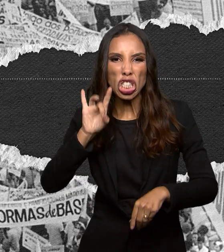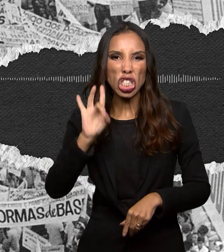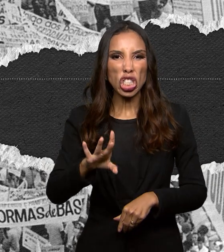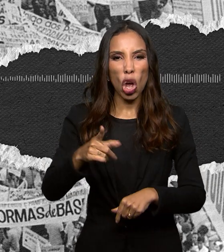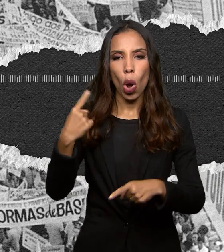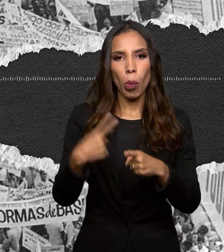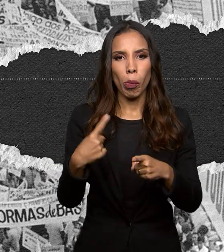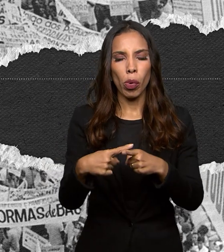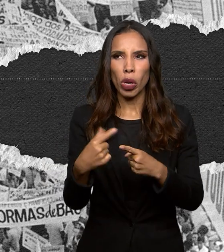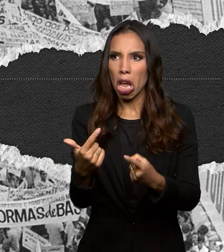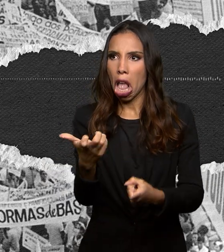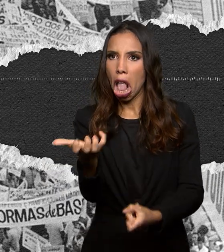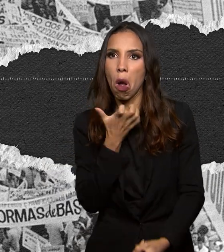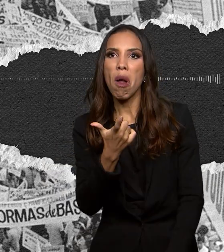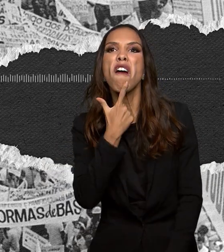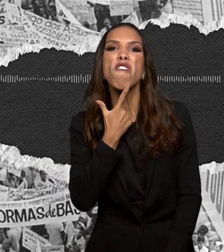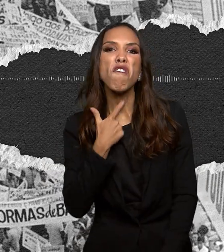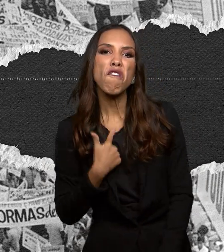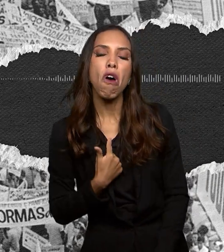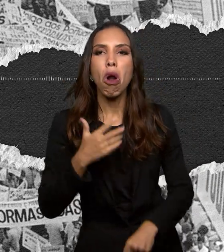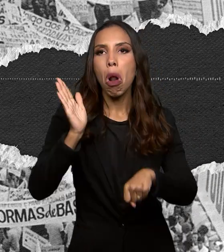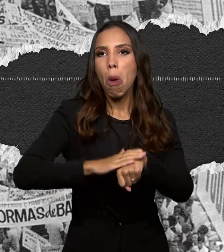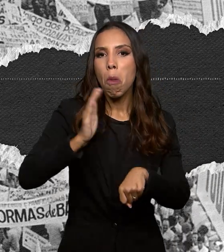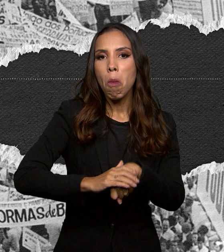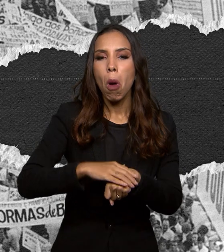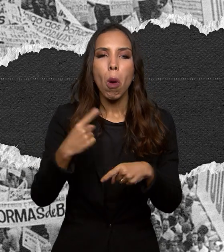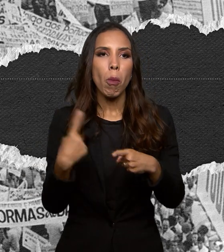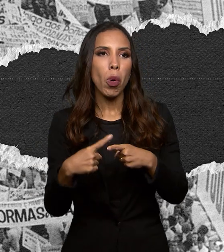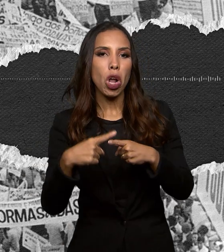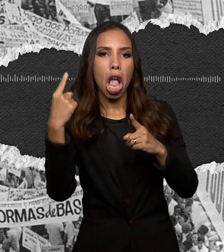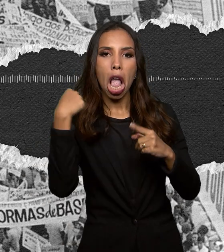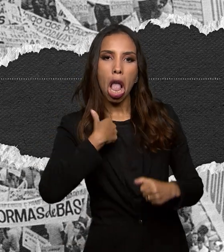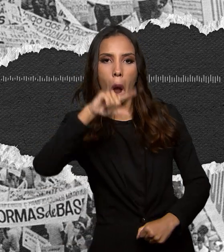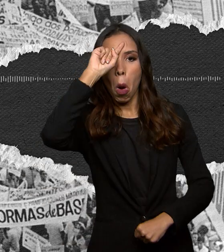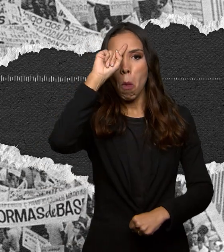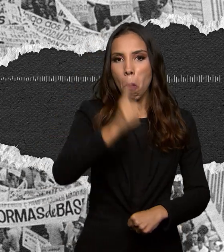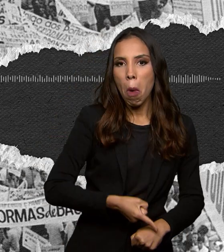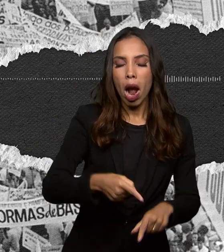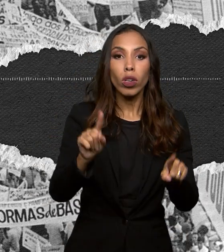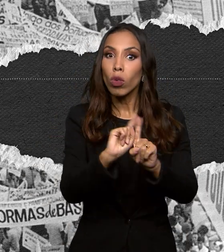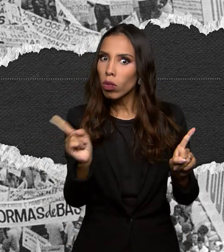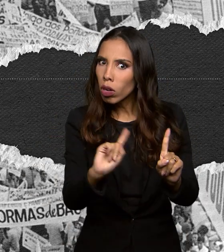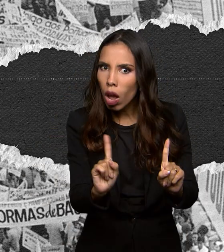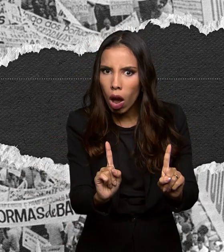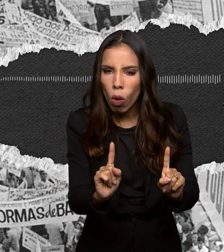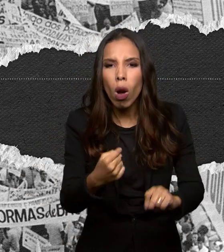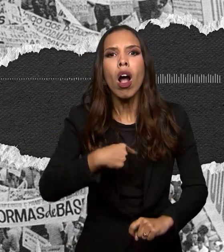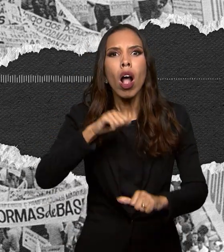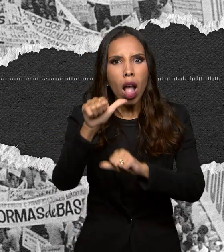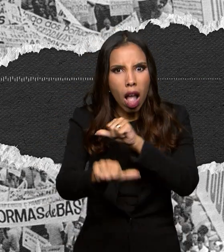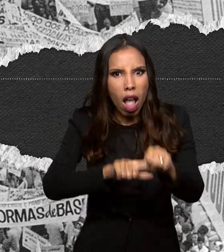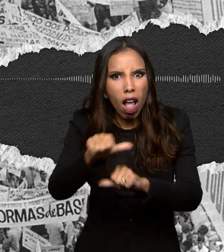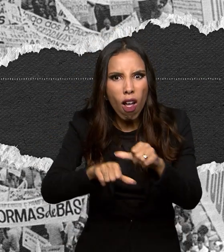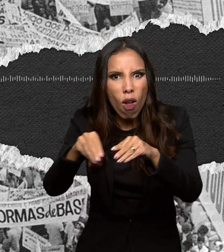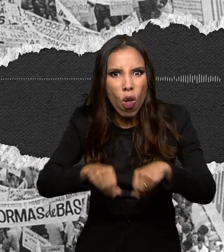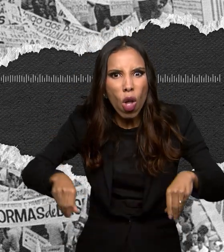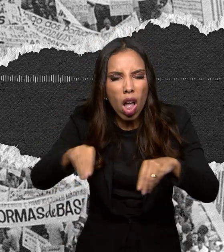pessoa, ou de um programa de partido. A reforma agrária é produto da inadiável